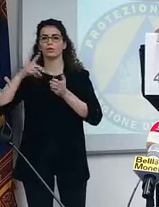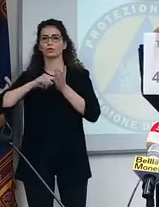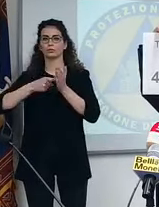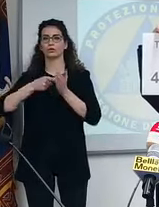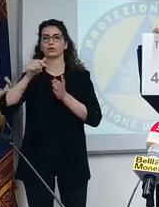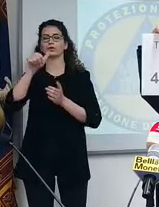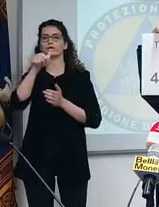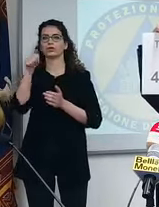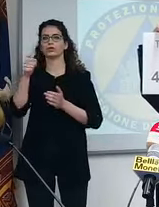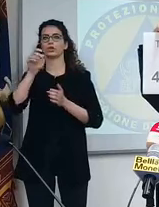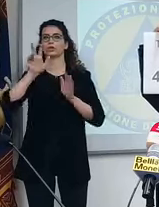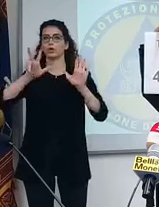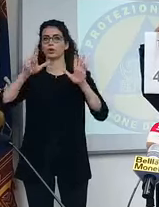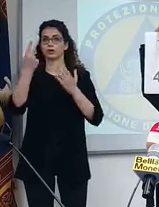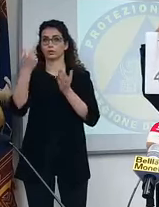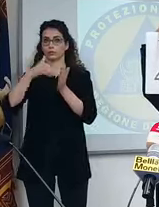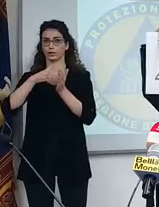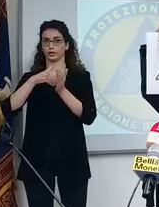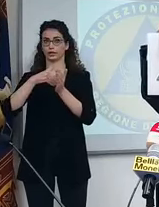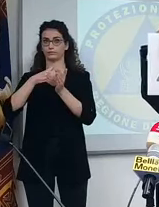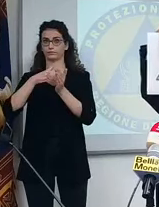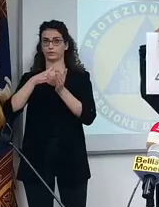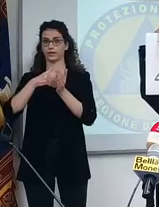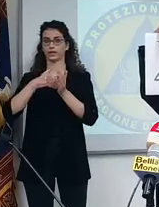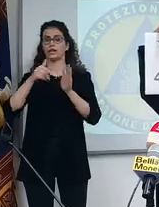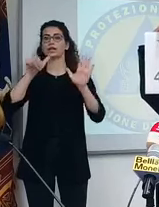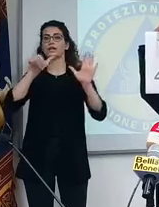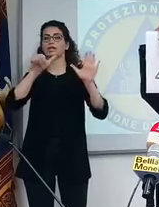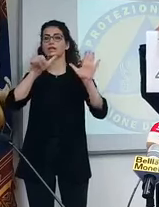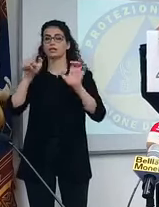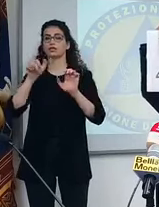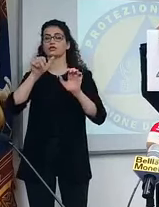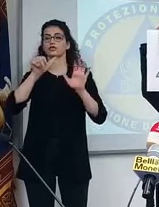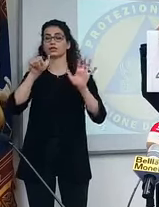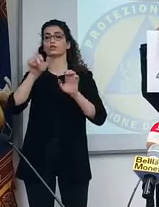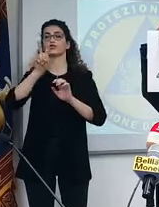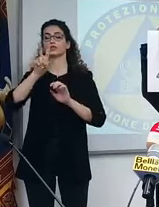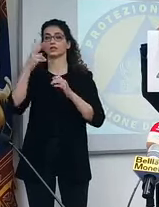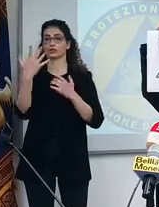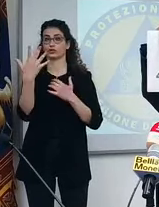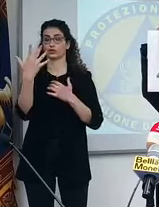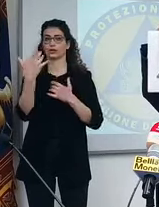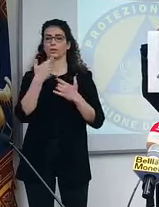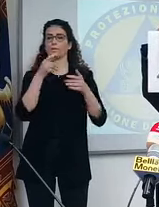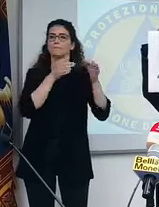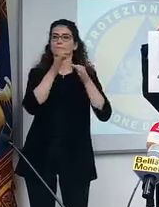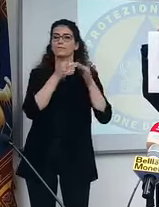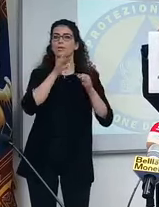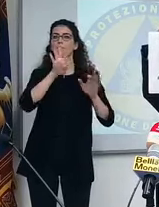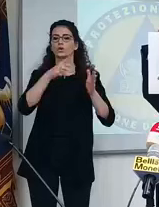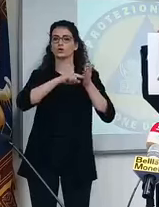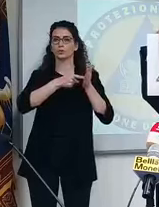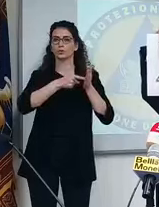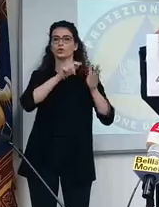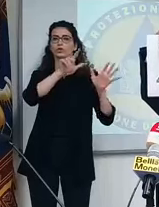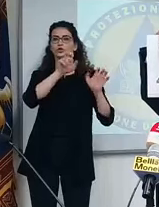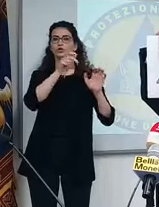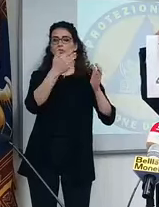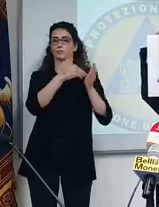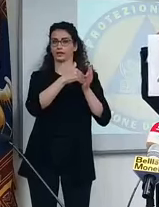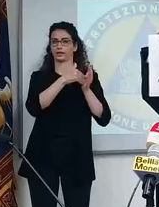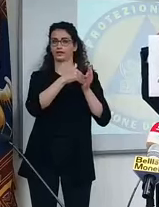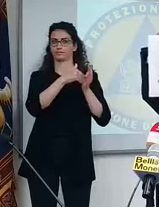.181.625, test molecolari 4.870.000,